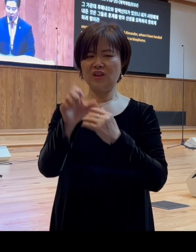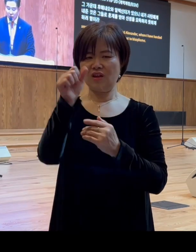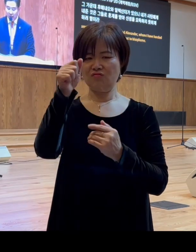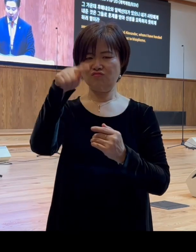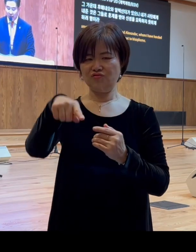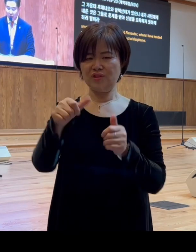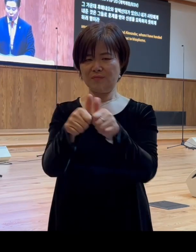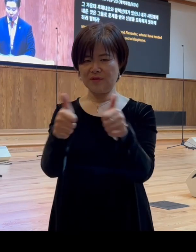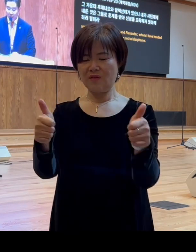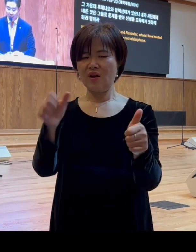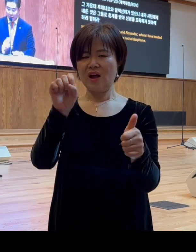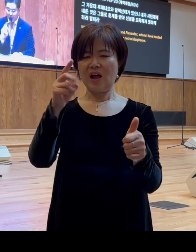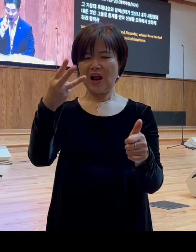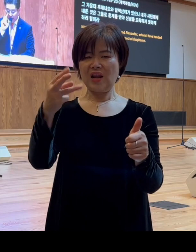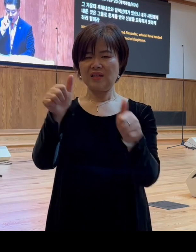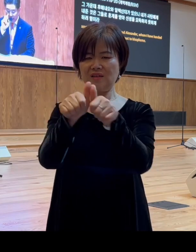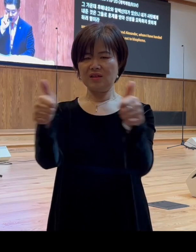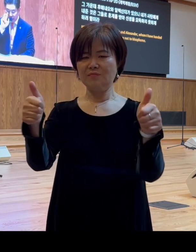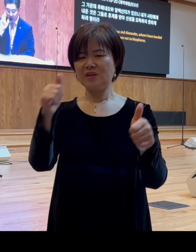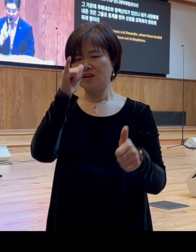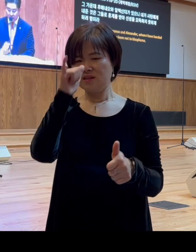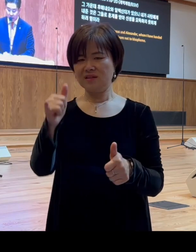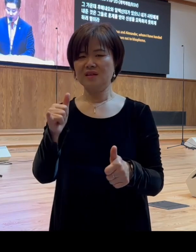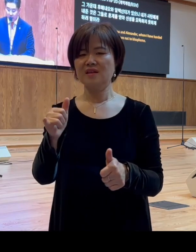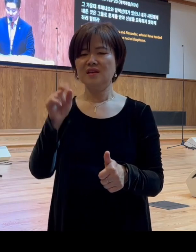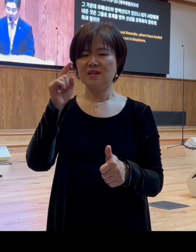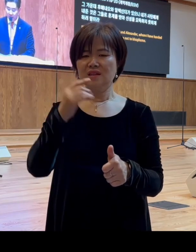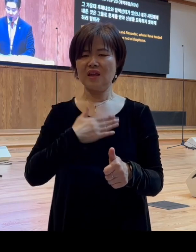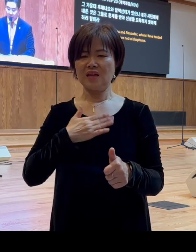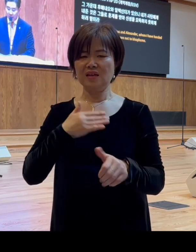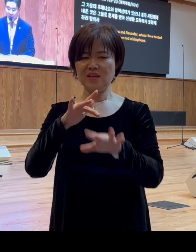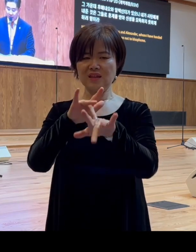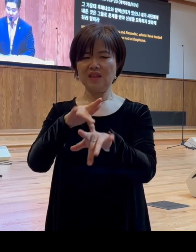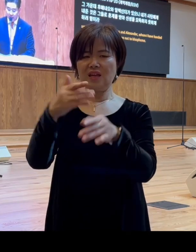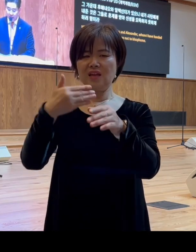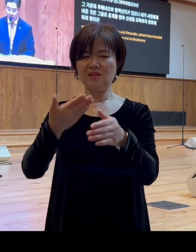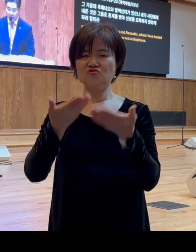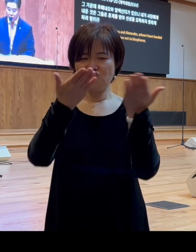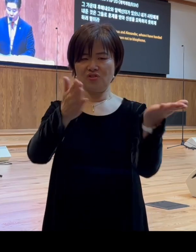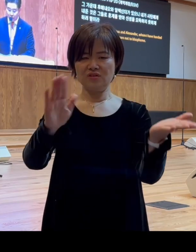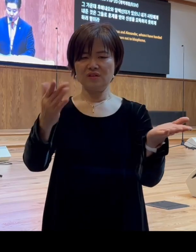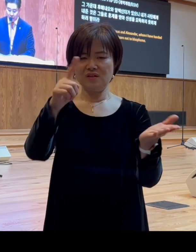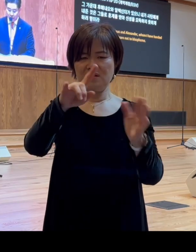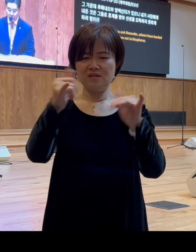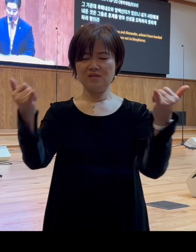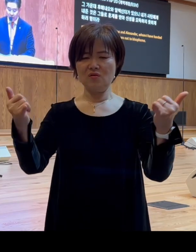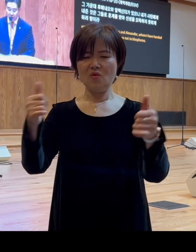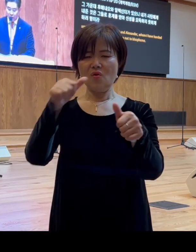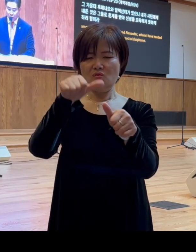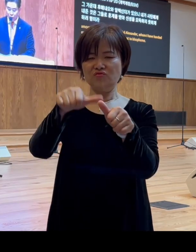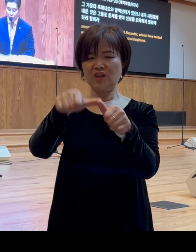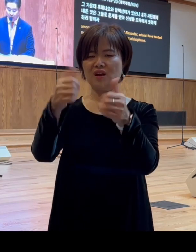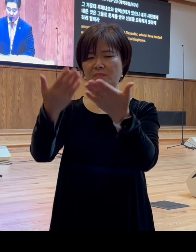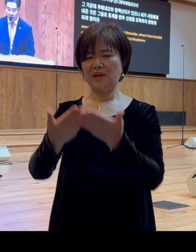후메네오와 알렉산더가 있으니 내가 사탄에게 내준 것은 그들로 훈계를 받아